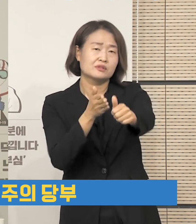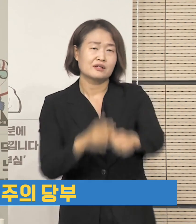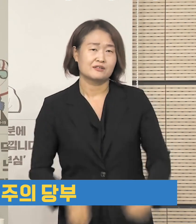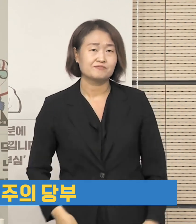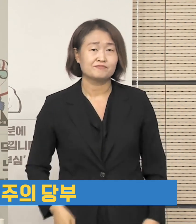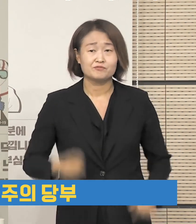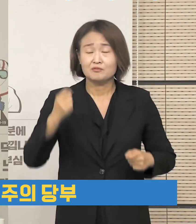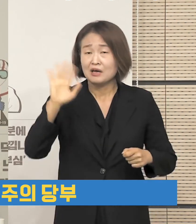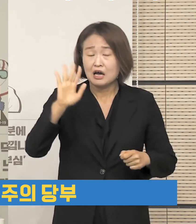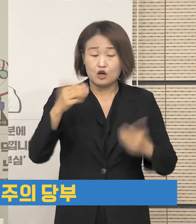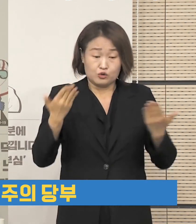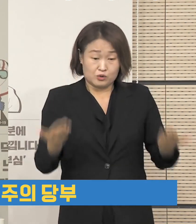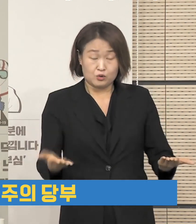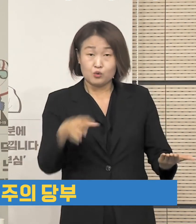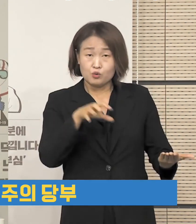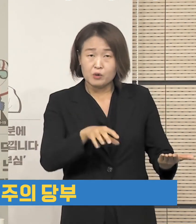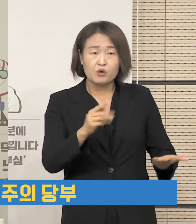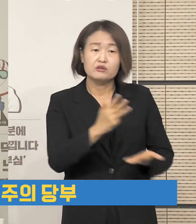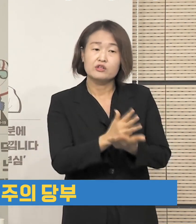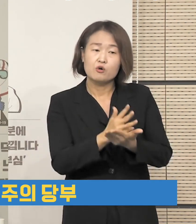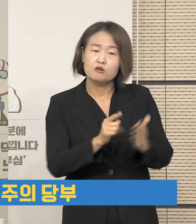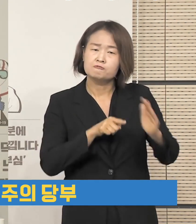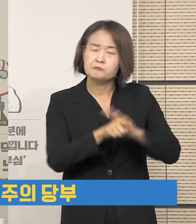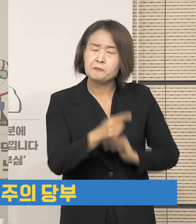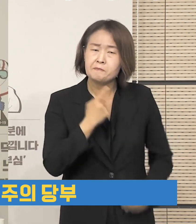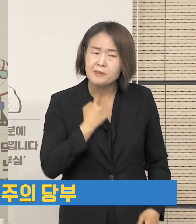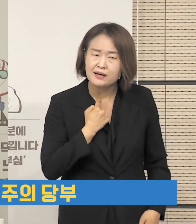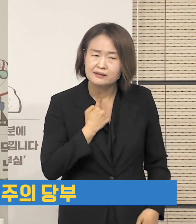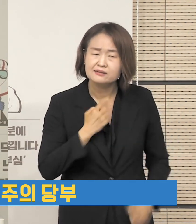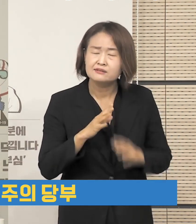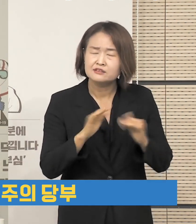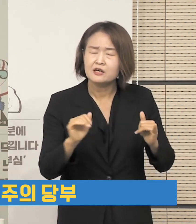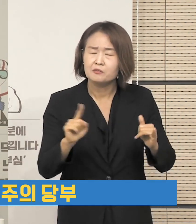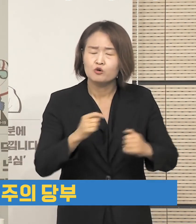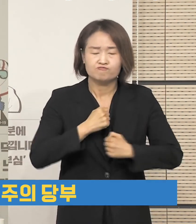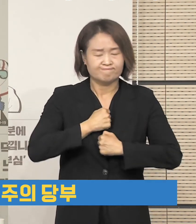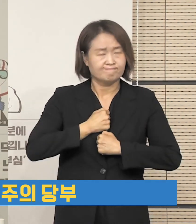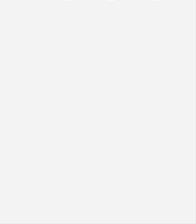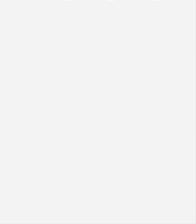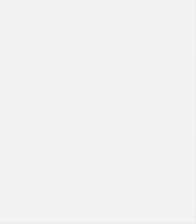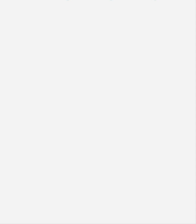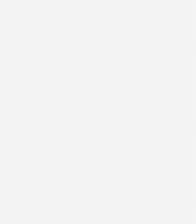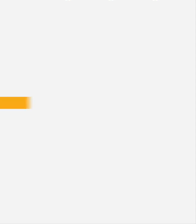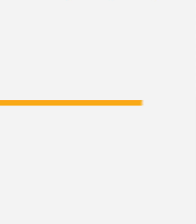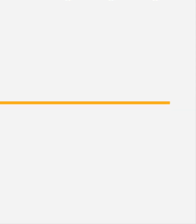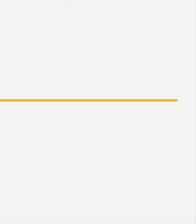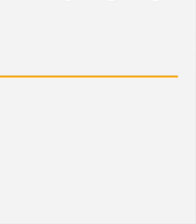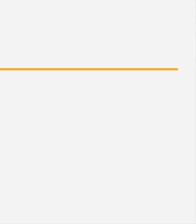연휴 기간 중에 이태원을 방문한 분들도 주의해 주실 것을 부탁드립니다.